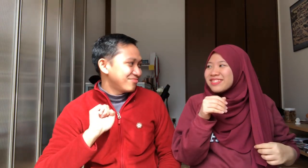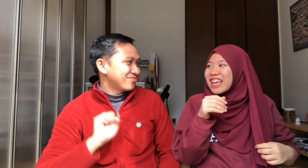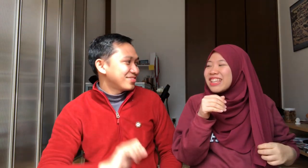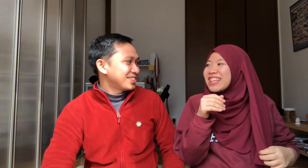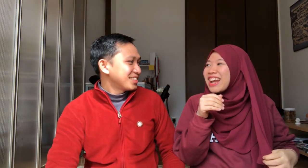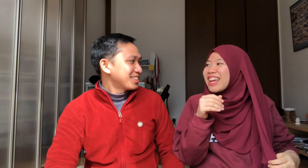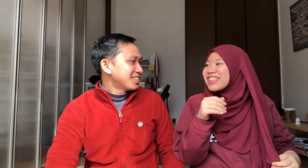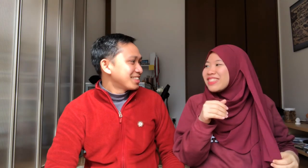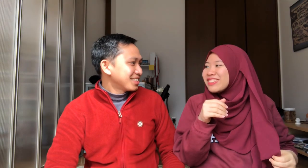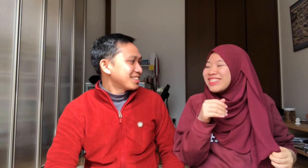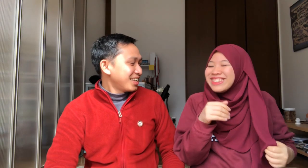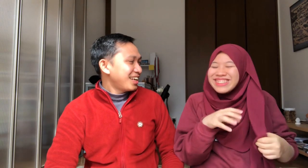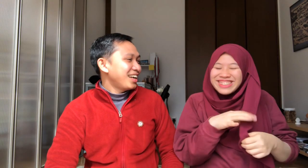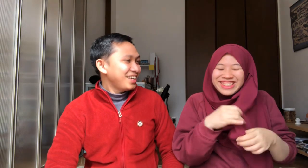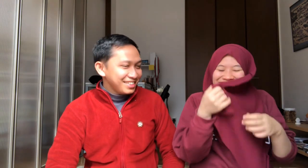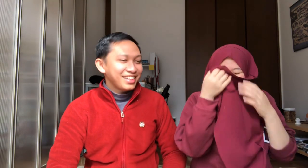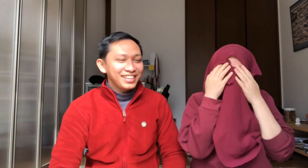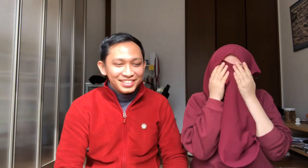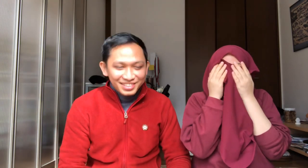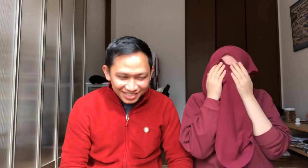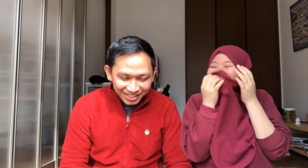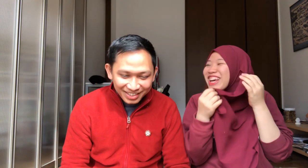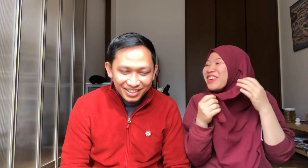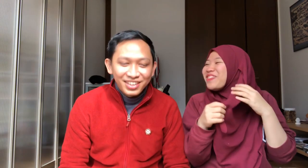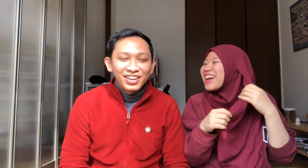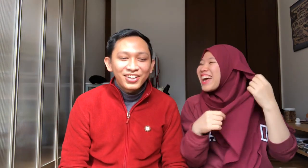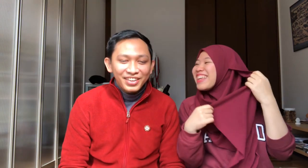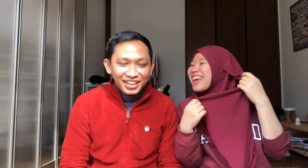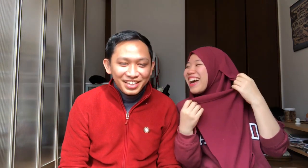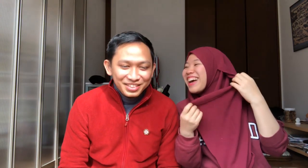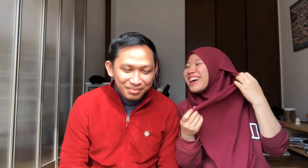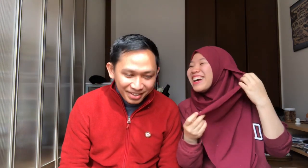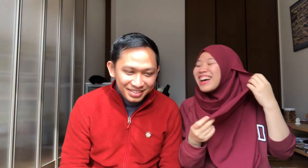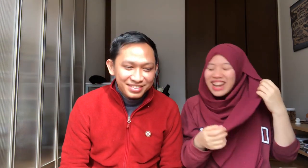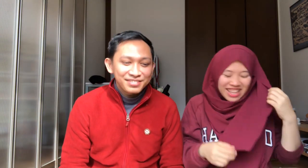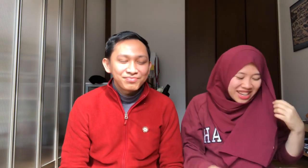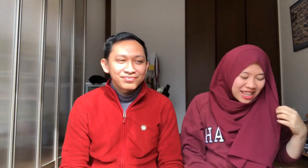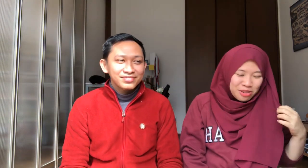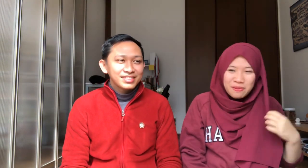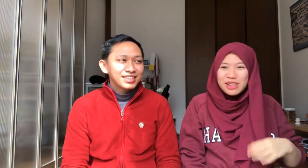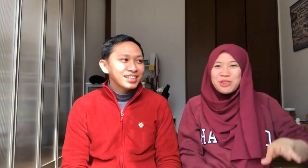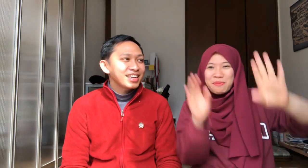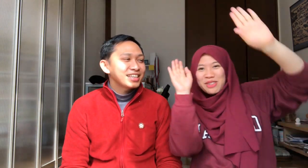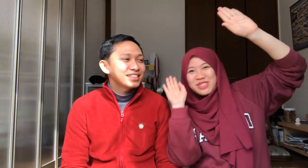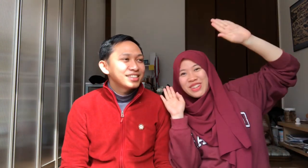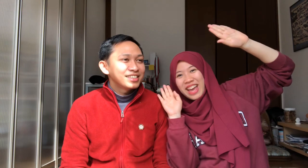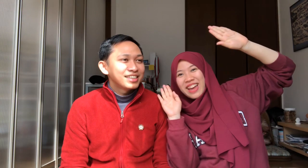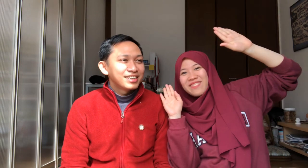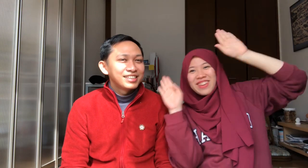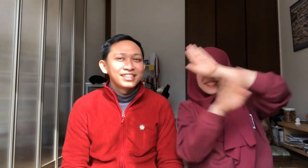Hijara itu Hai Hai Disa Sam Onegaissimus Ranya Disa lupa Tunggu pause dulu ya Ping